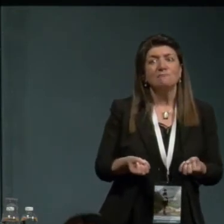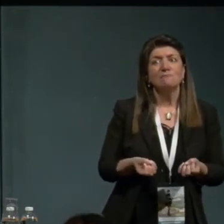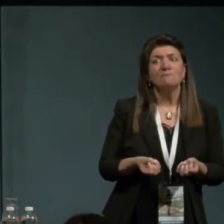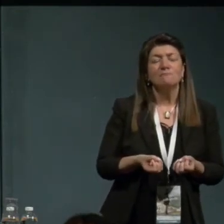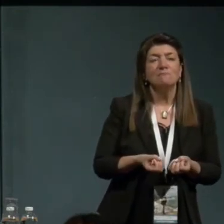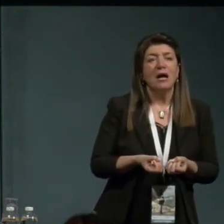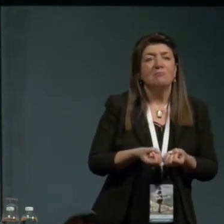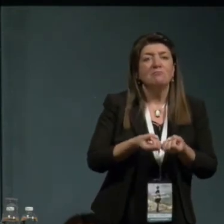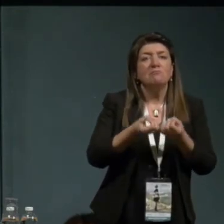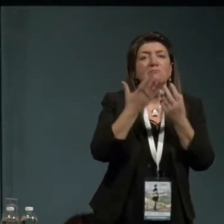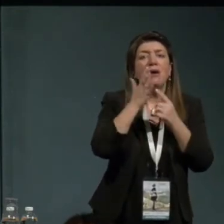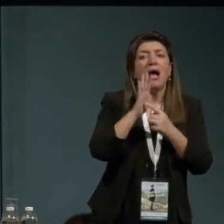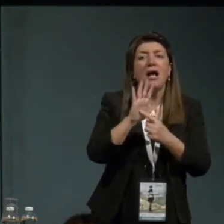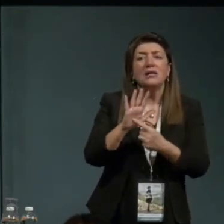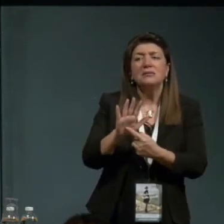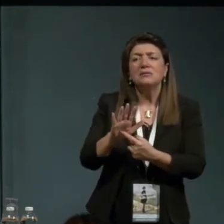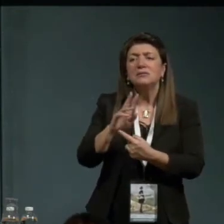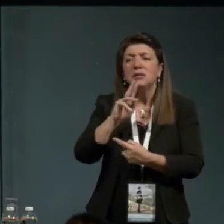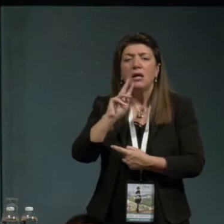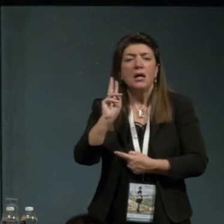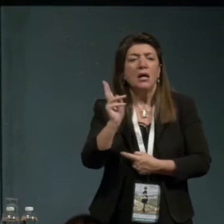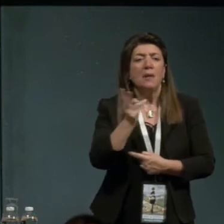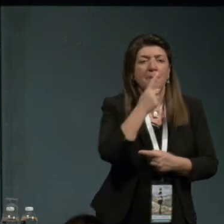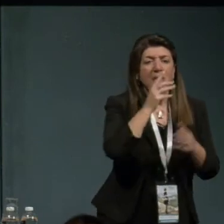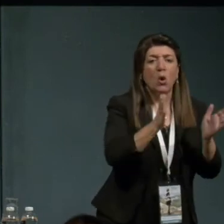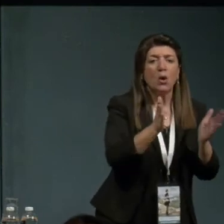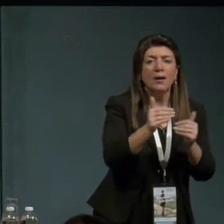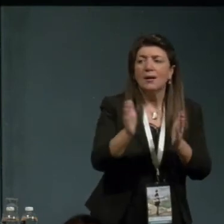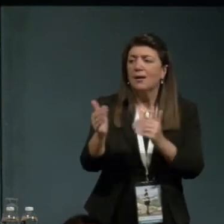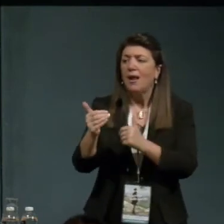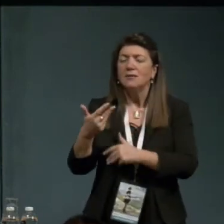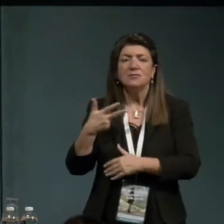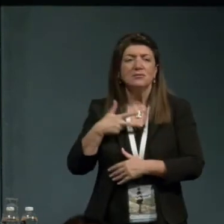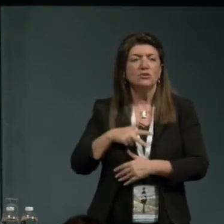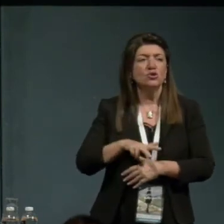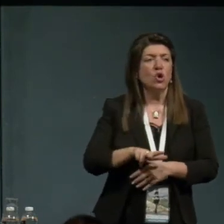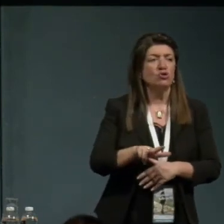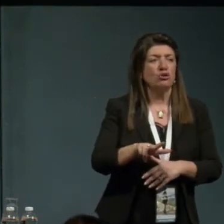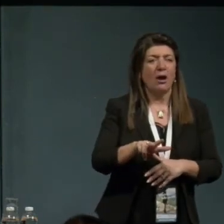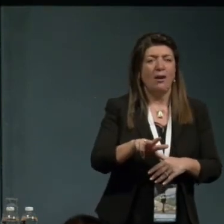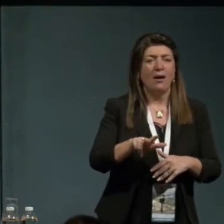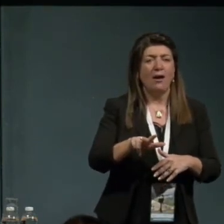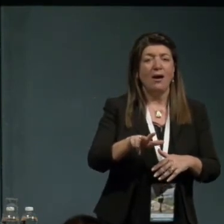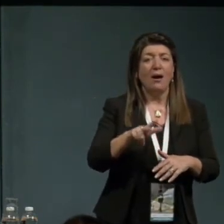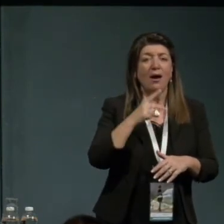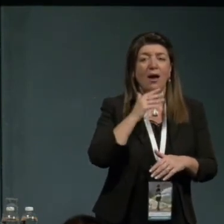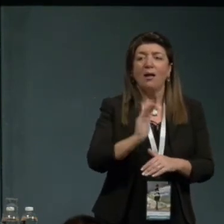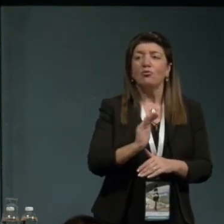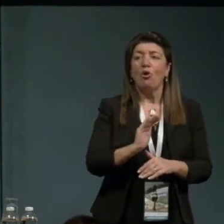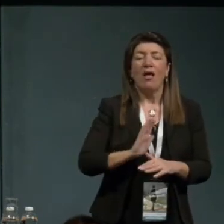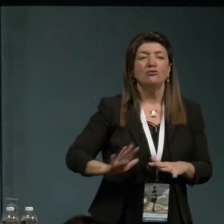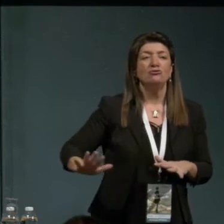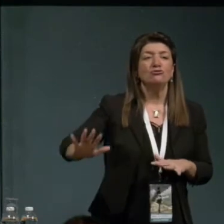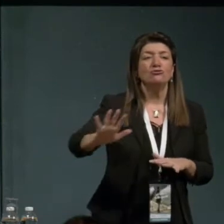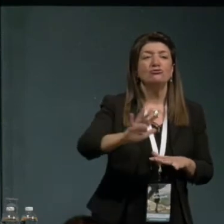bioclasse sociale adolescente. Ma è vero che l'adolescente è conosciuto